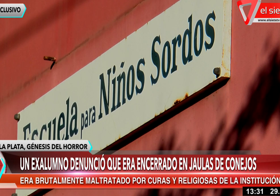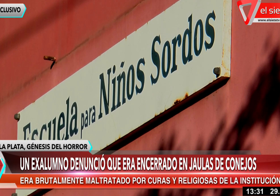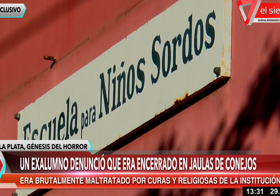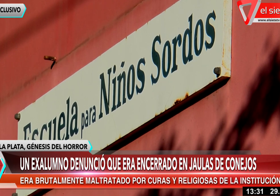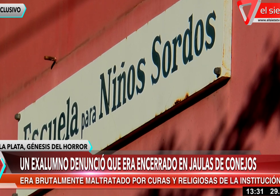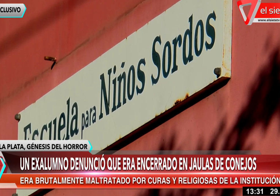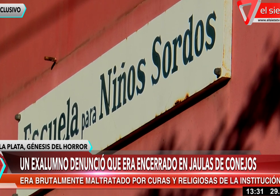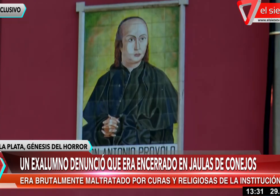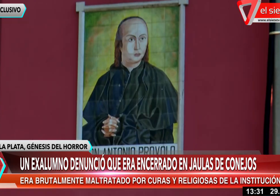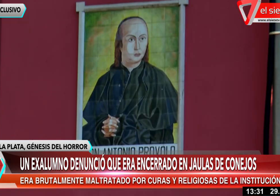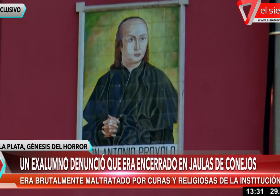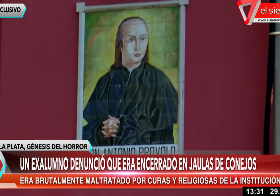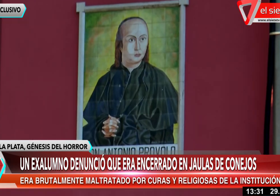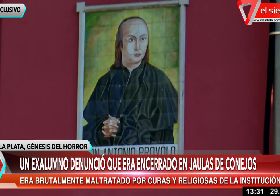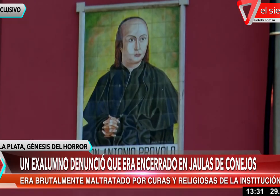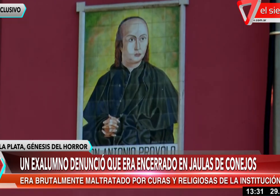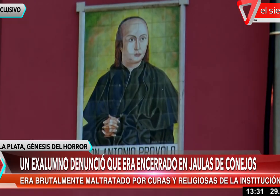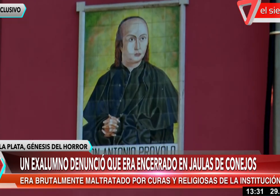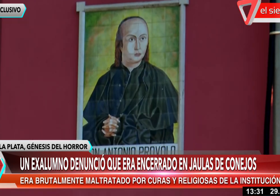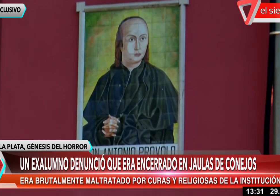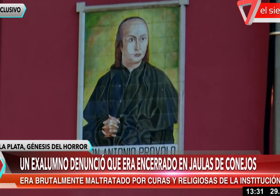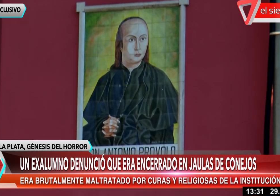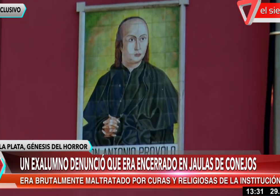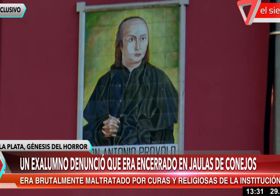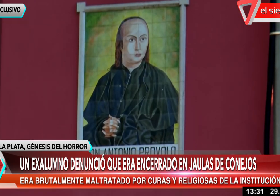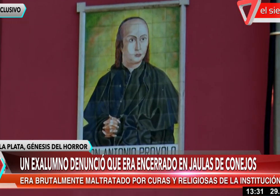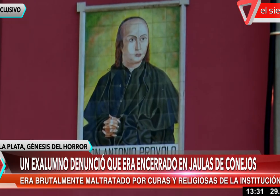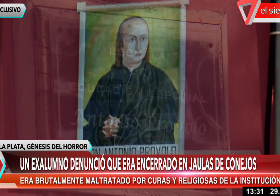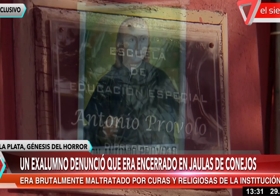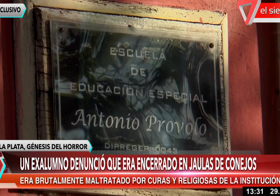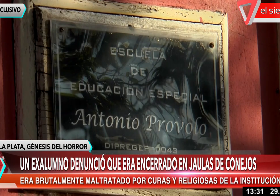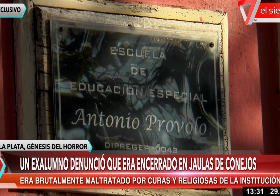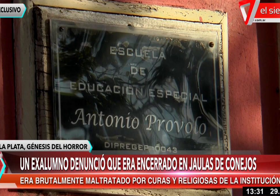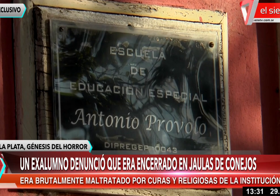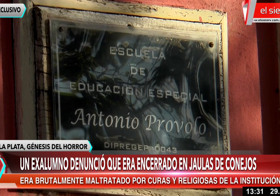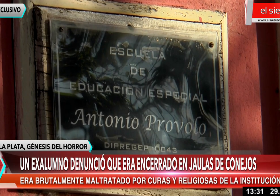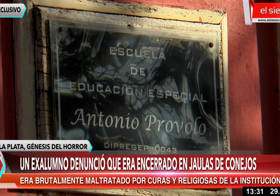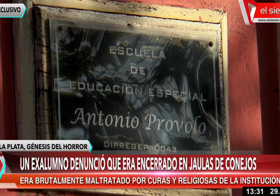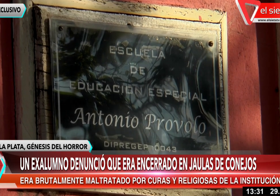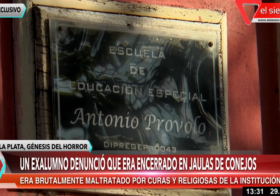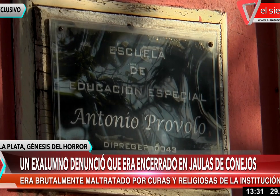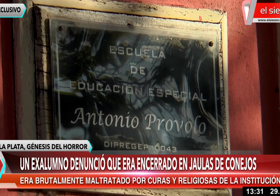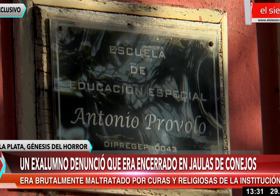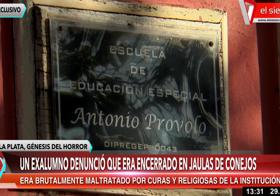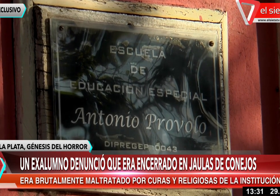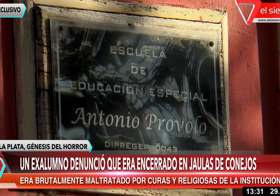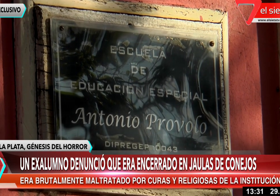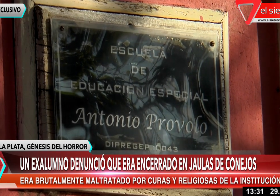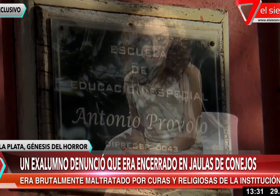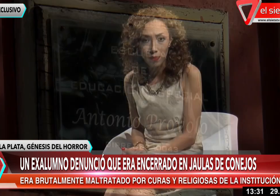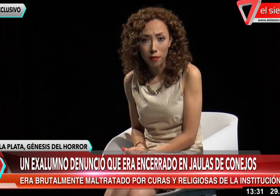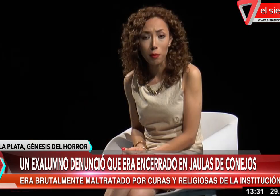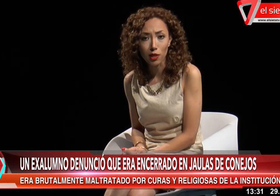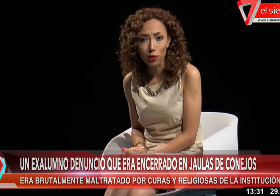buscaba educación. Pero lo que encontró dentro de ese instituto fue maltratos, humillaciones, el horror